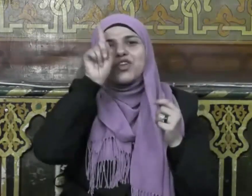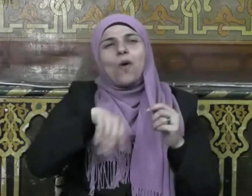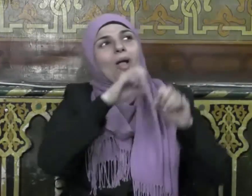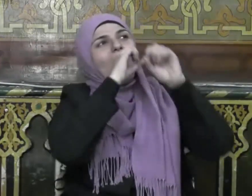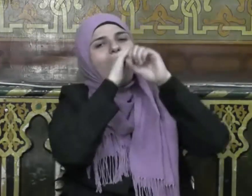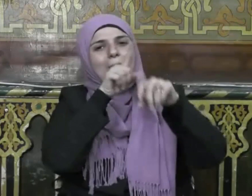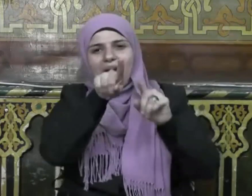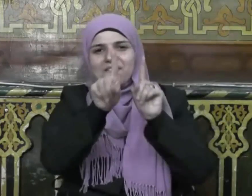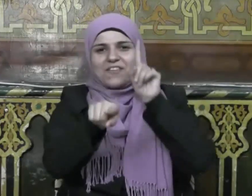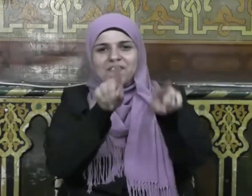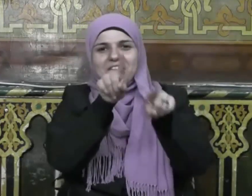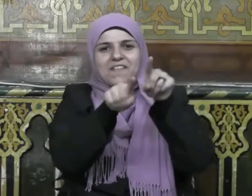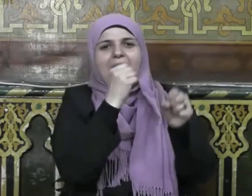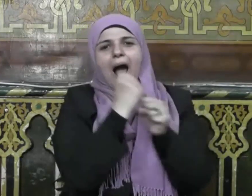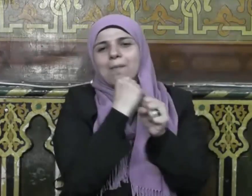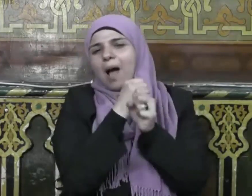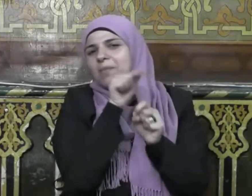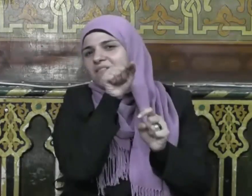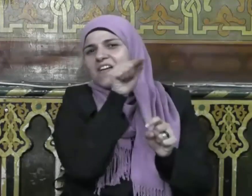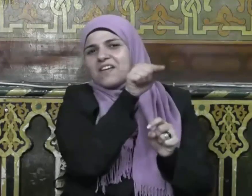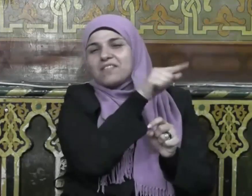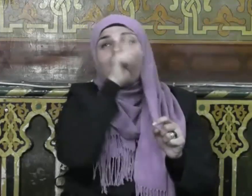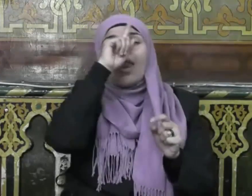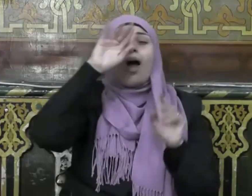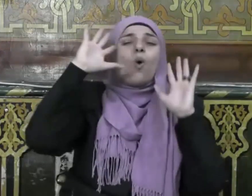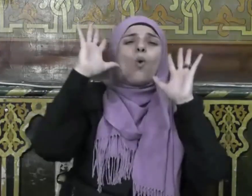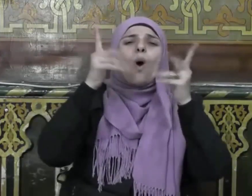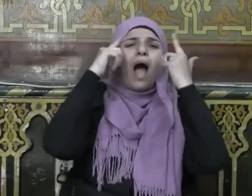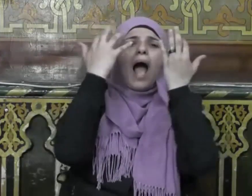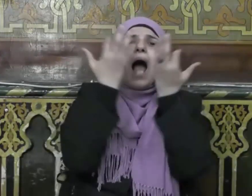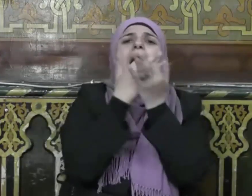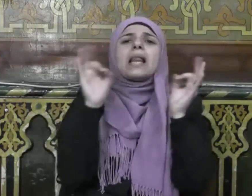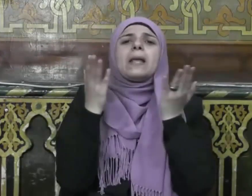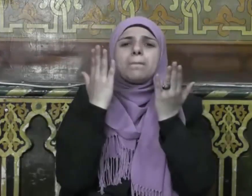القيامة إن الله بكل شيء عليم